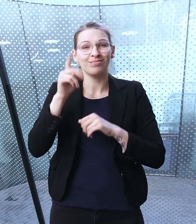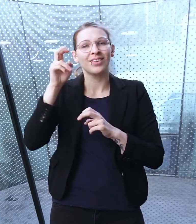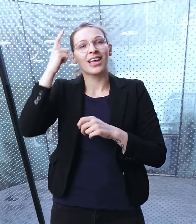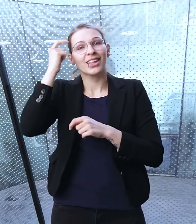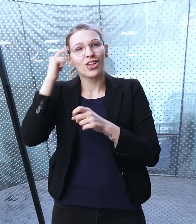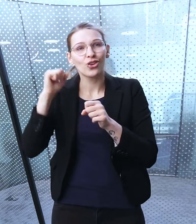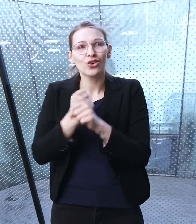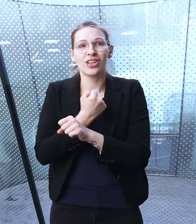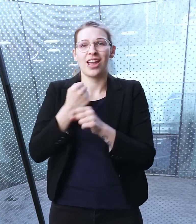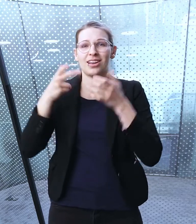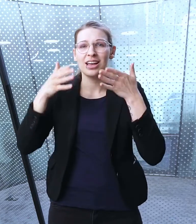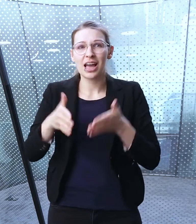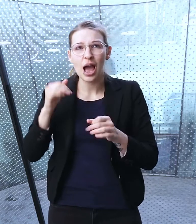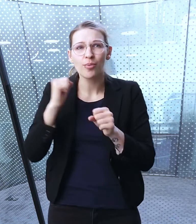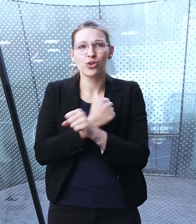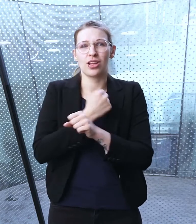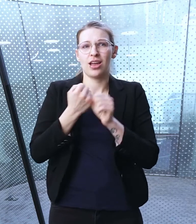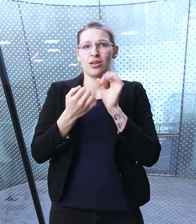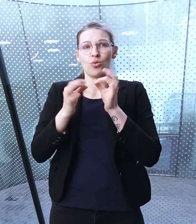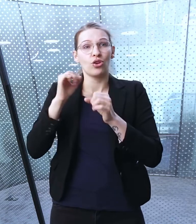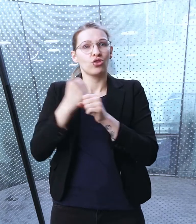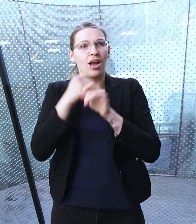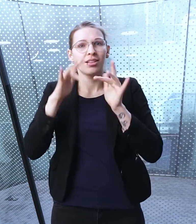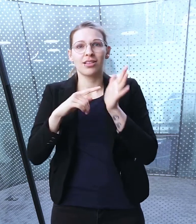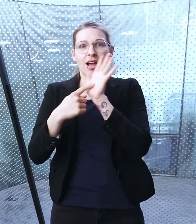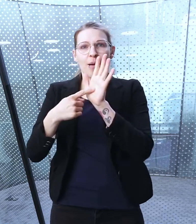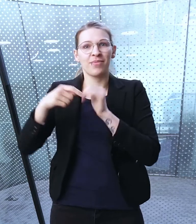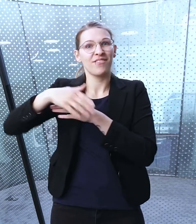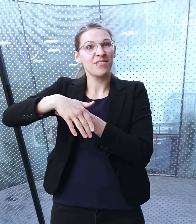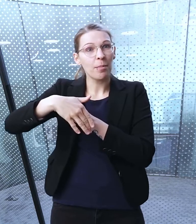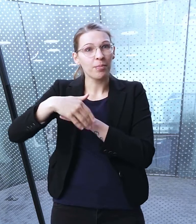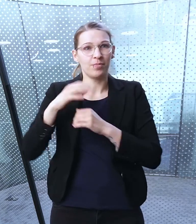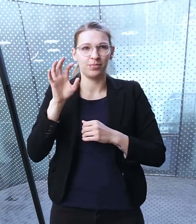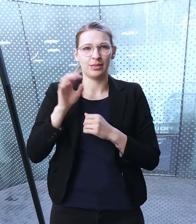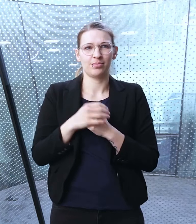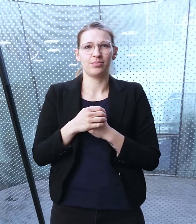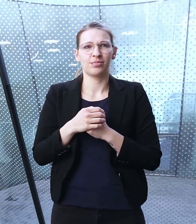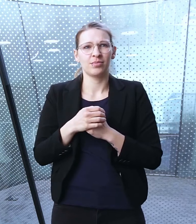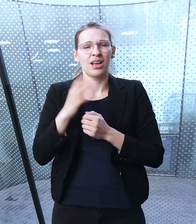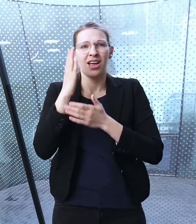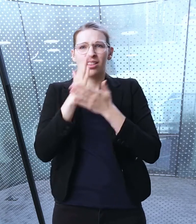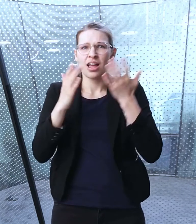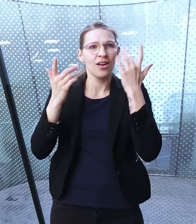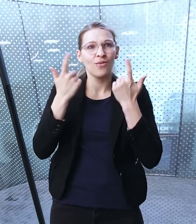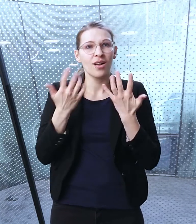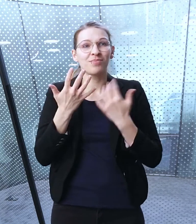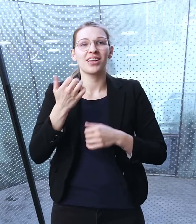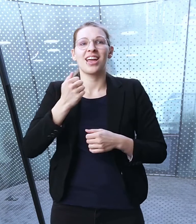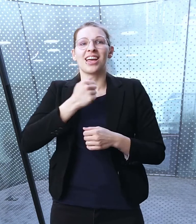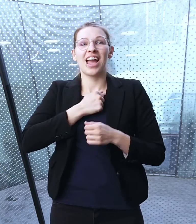viele verschiedene Steinplatten. Es sind Gedenksteine und Grabsteine oder Steine, Wappen zeigen. Sie